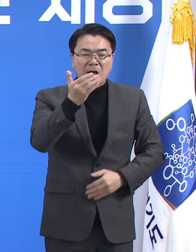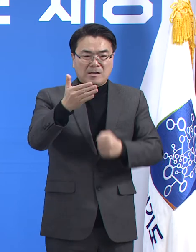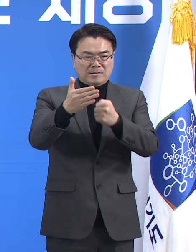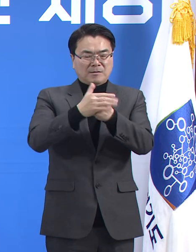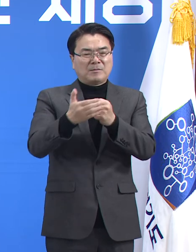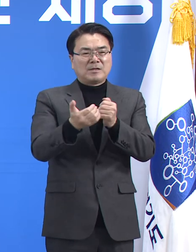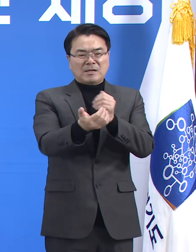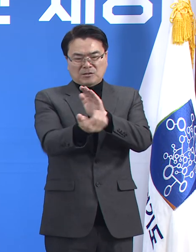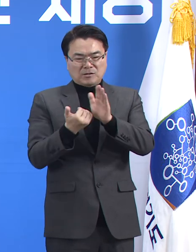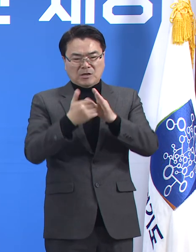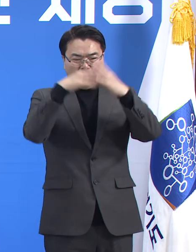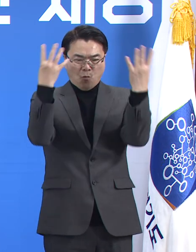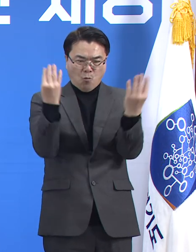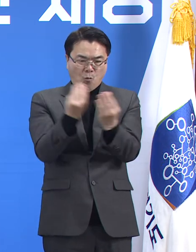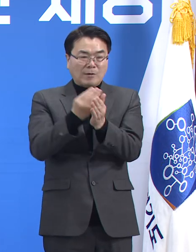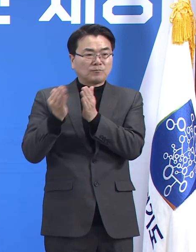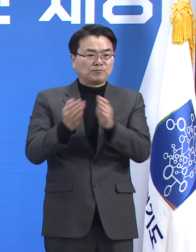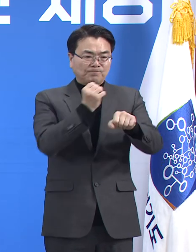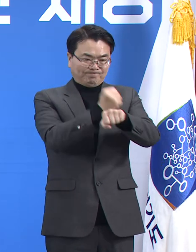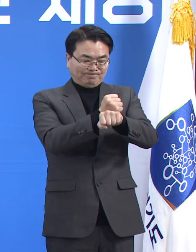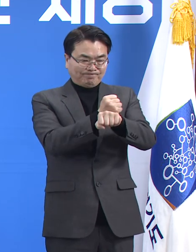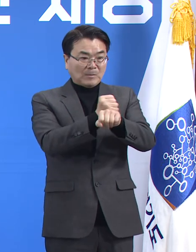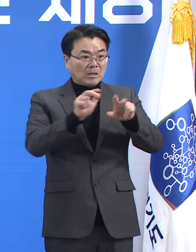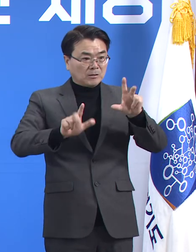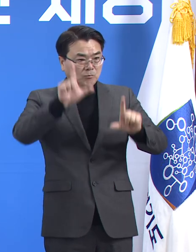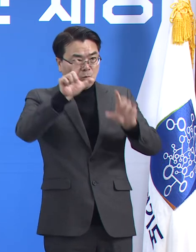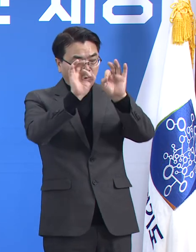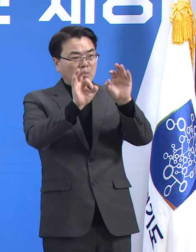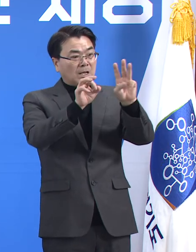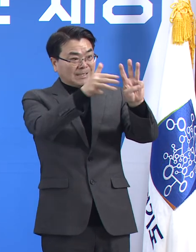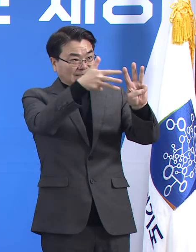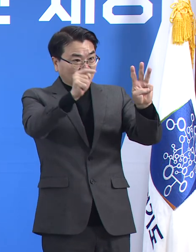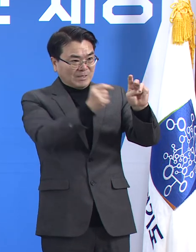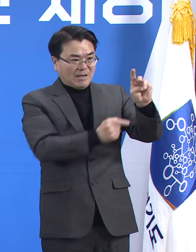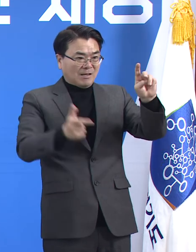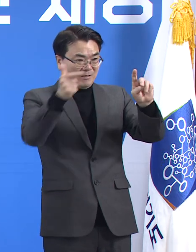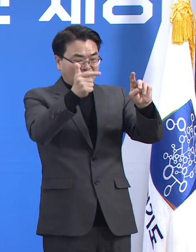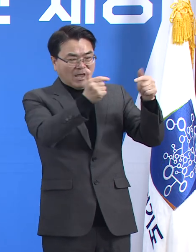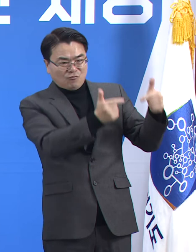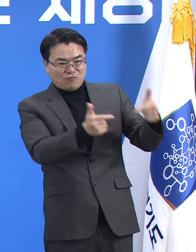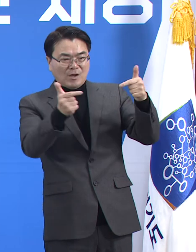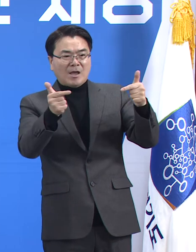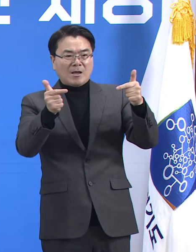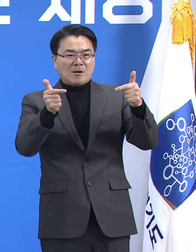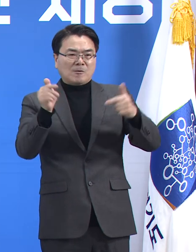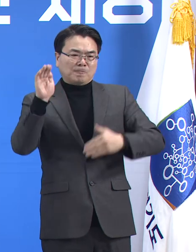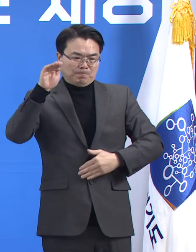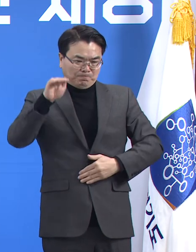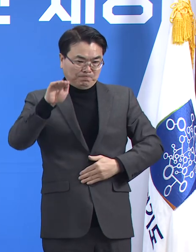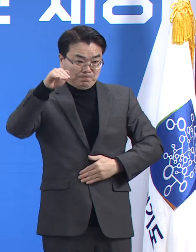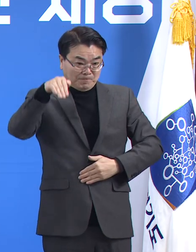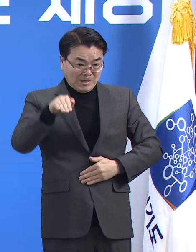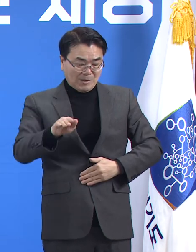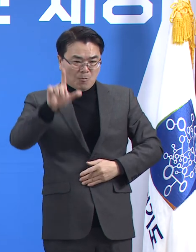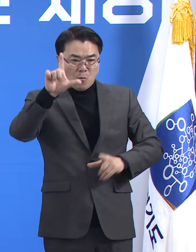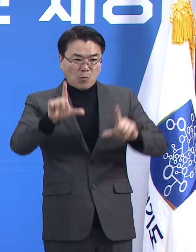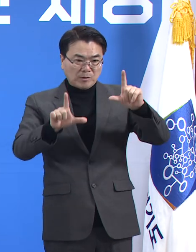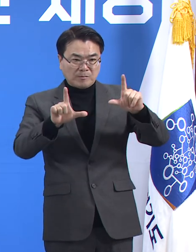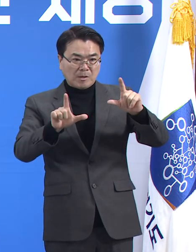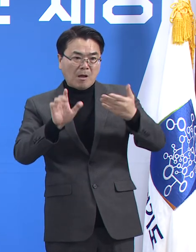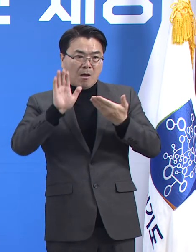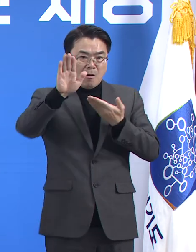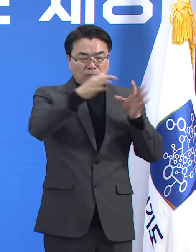3차 유행이 다소 진정된 양상이지만 이 흐름이 언제까지 이어질지 장담할 수는 없습니다.